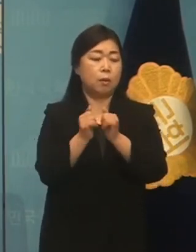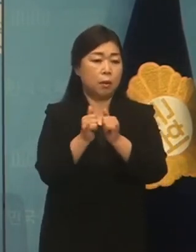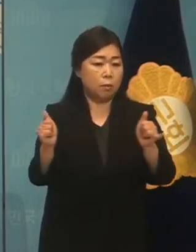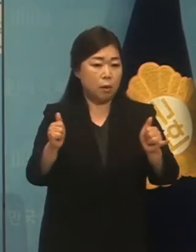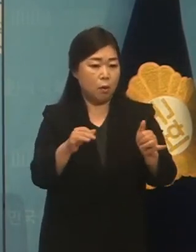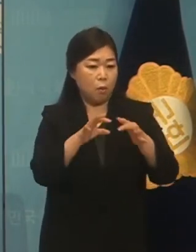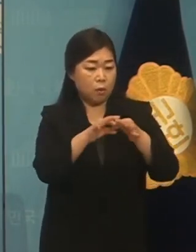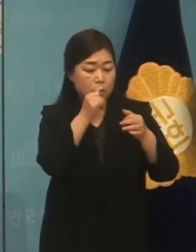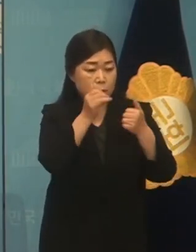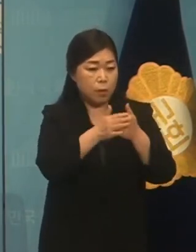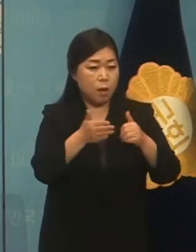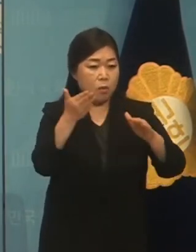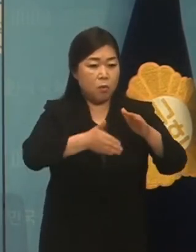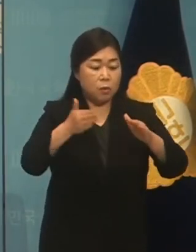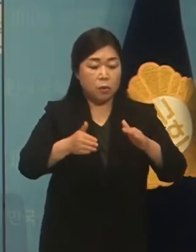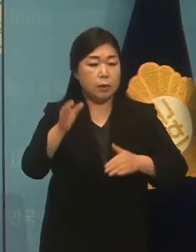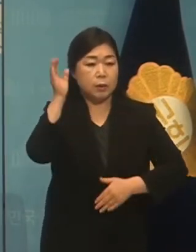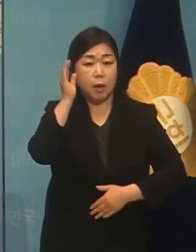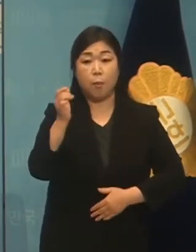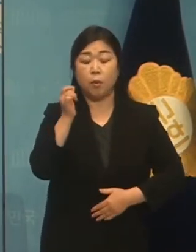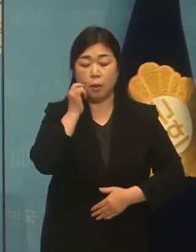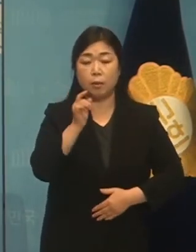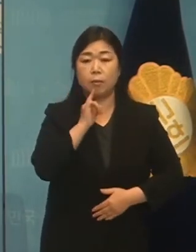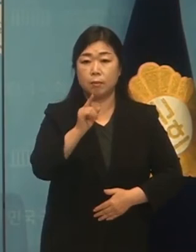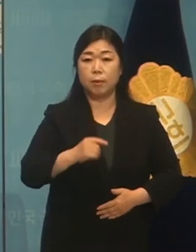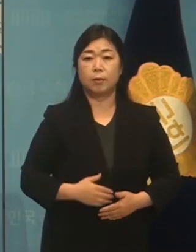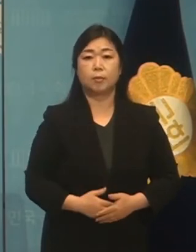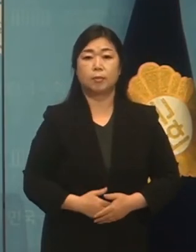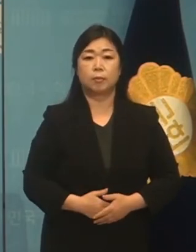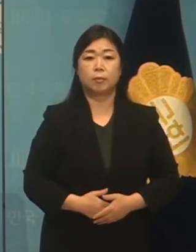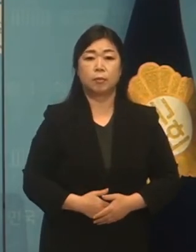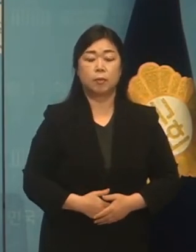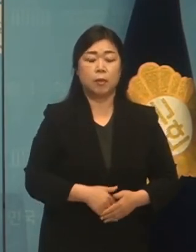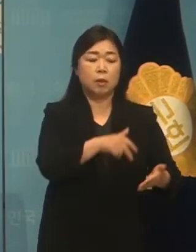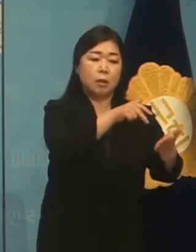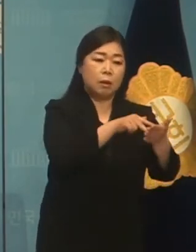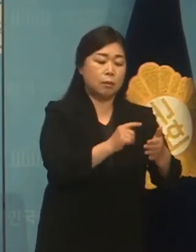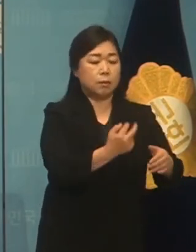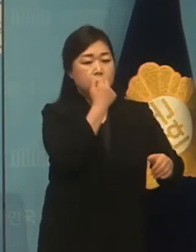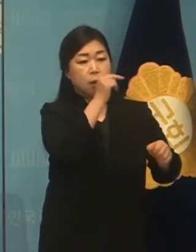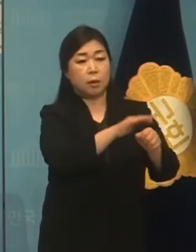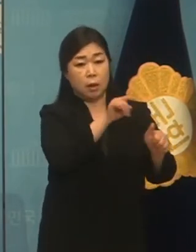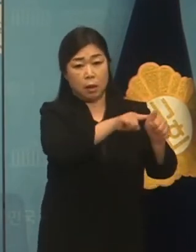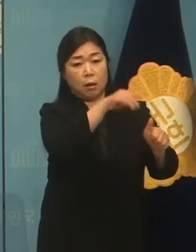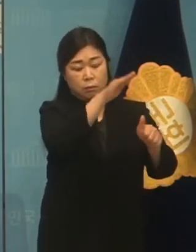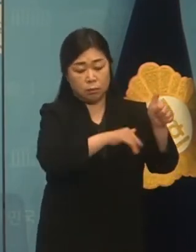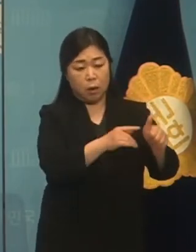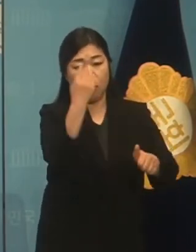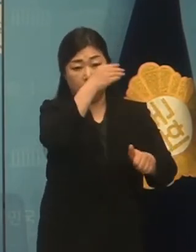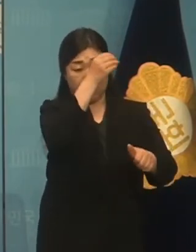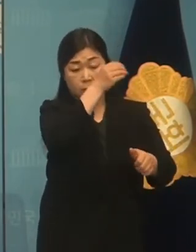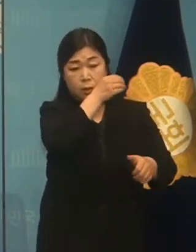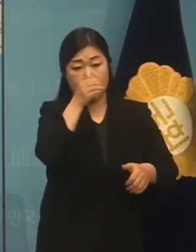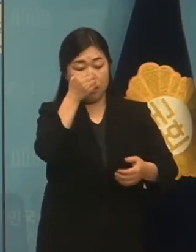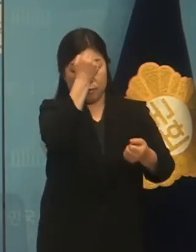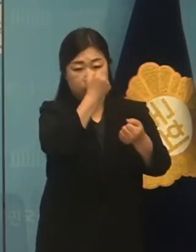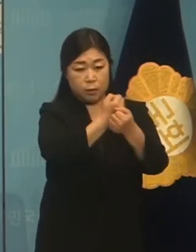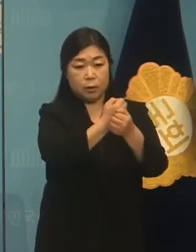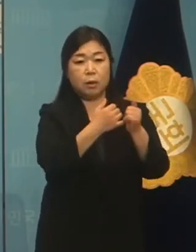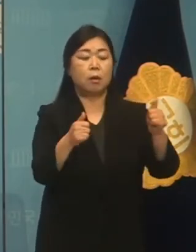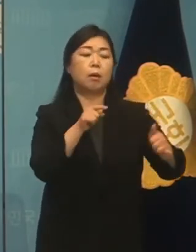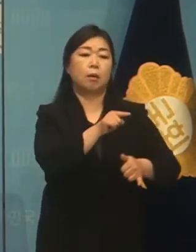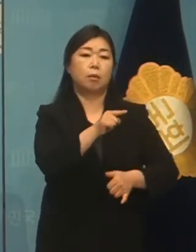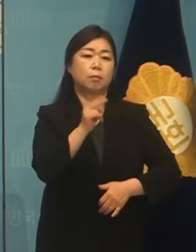공정한 재판을 기대할 수 없다는 것입니다. 적반하자분을 입은 수집 전두환 씨의 뻥뻥함은 변을 자가